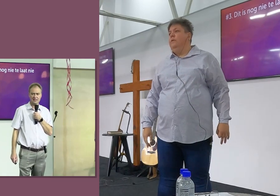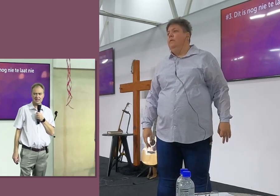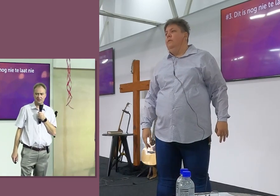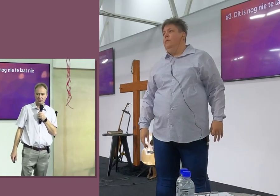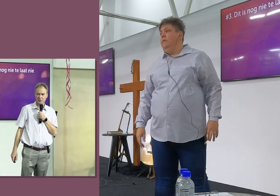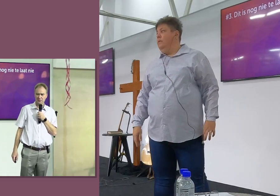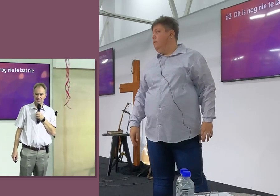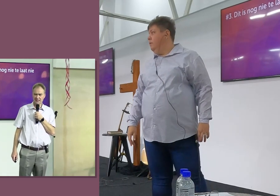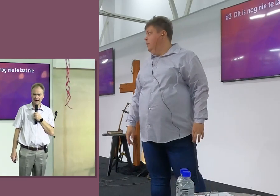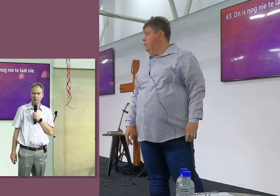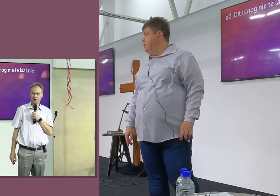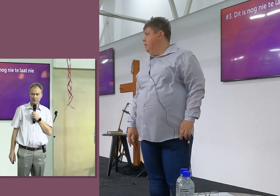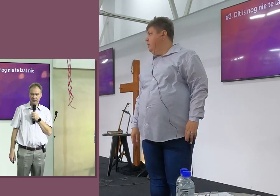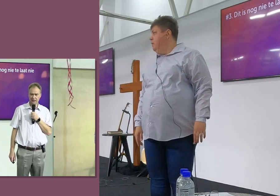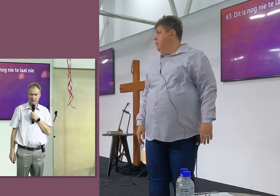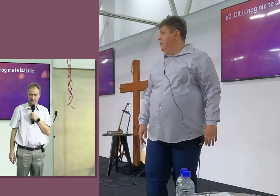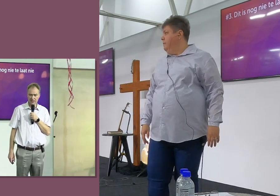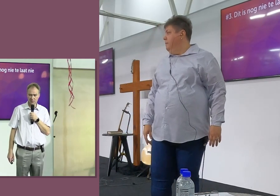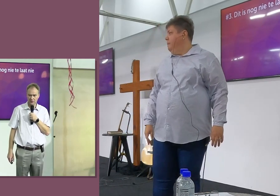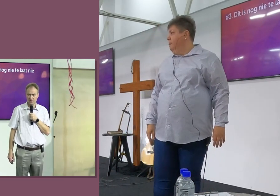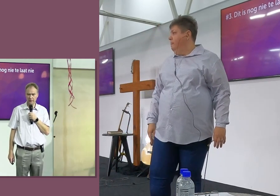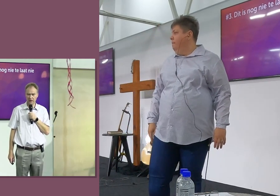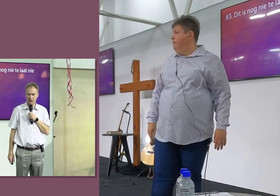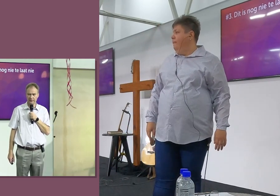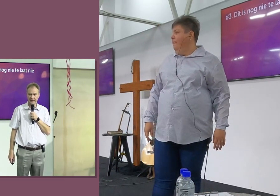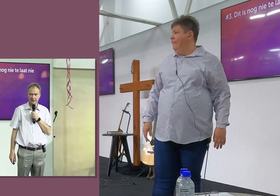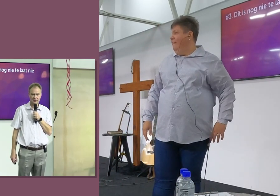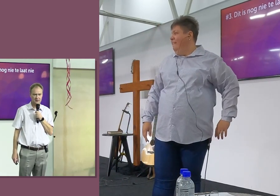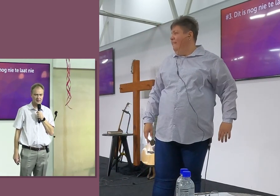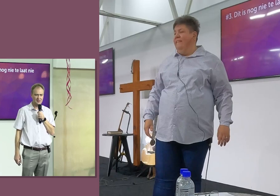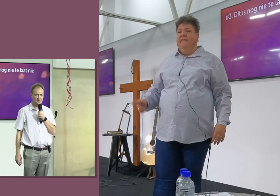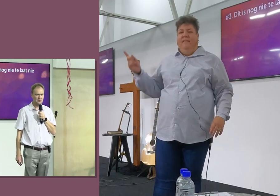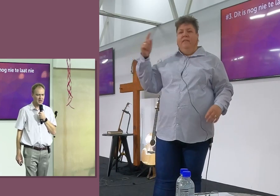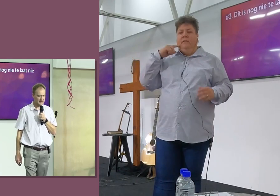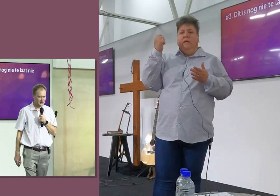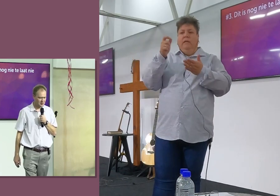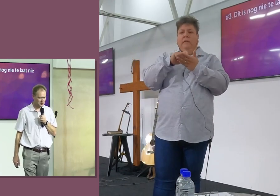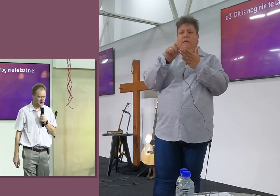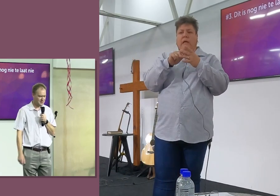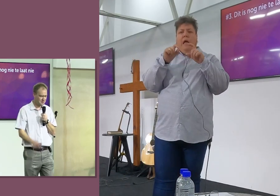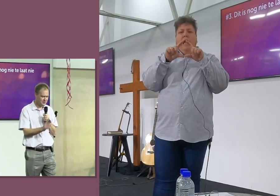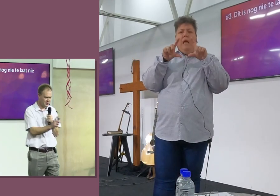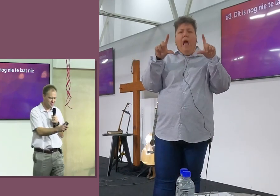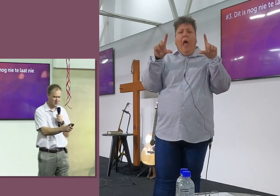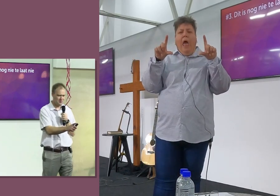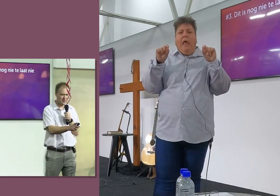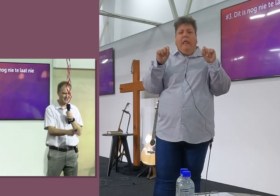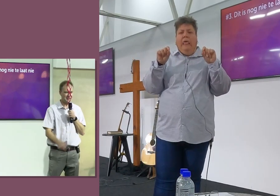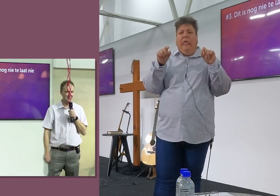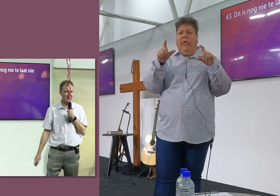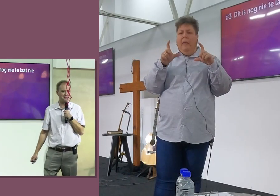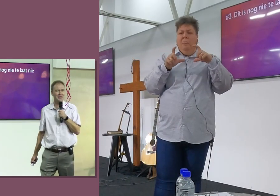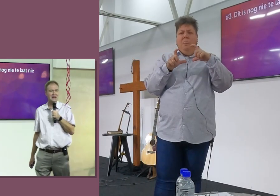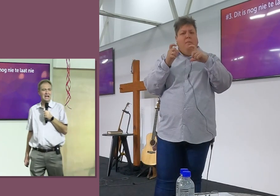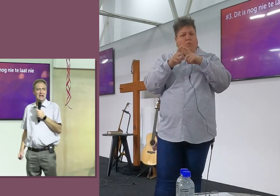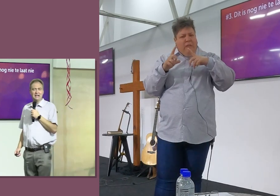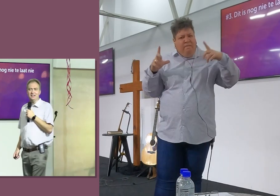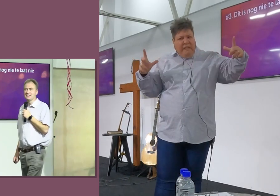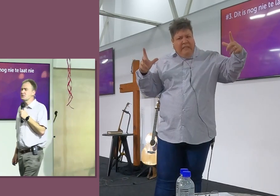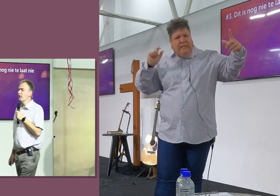kan die Christel klaar met my, sê sê, ek praat te veel en dat is te minst pasie op die raamwerk. As dit jou probleem is, bring vir jou nota boekie samen, ok?